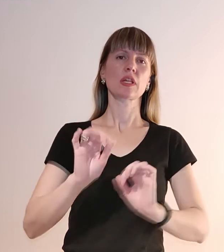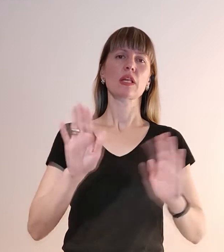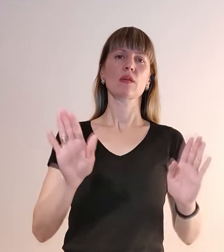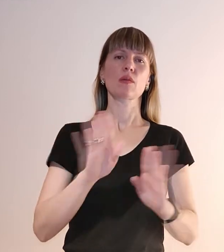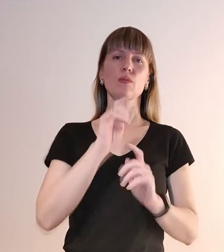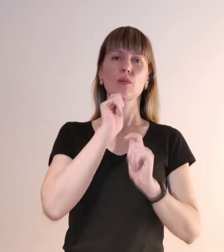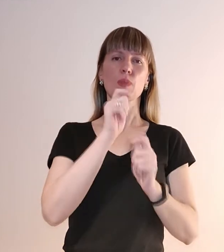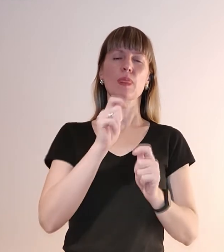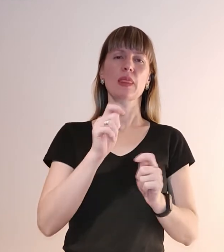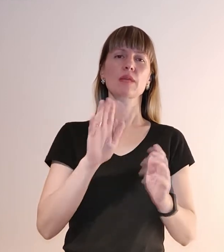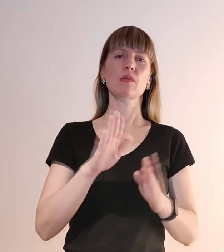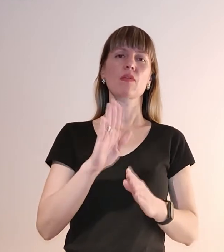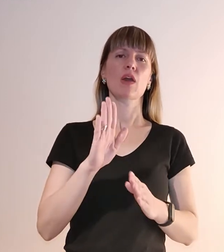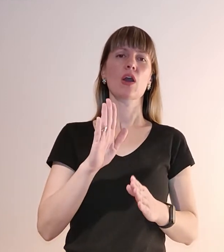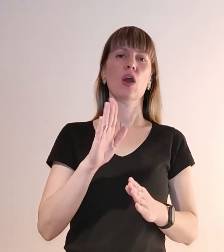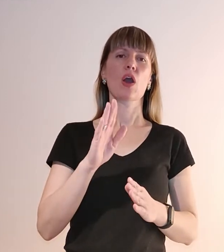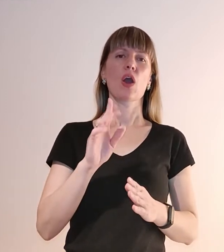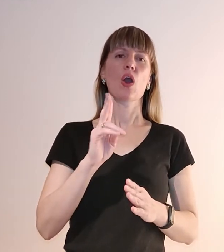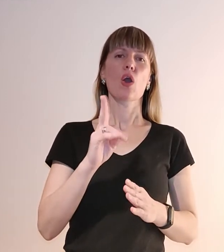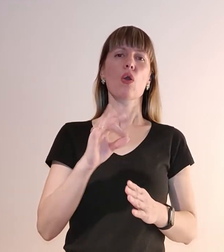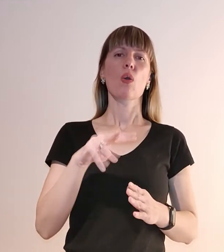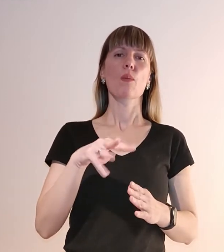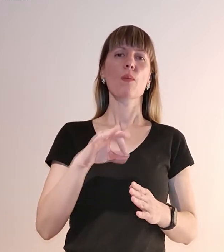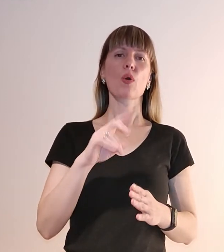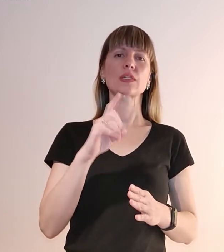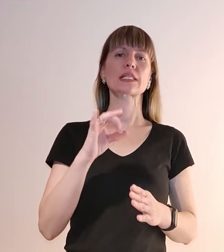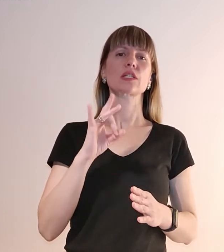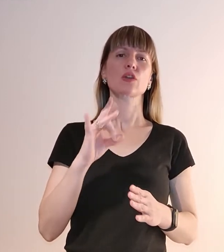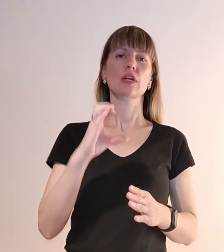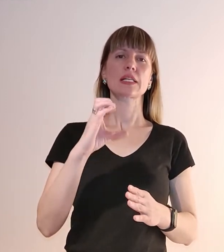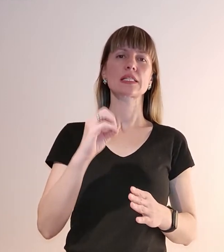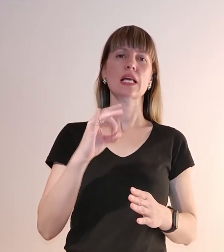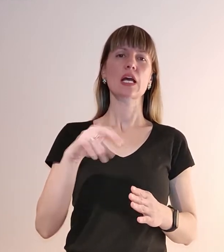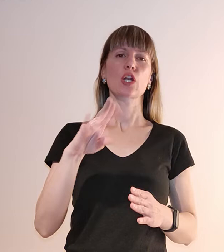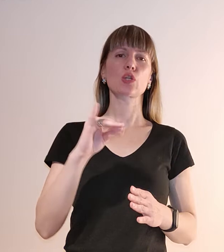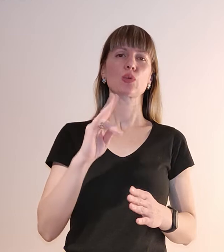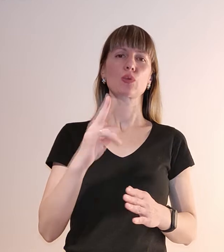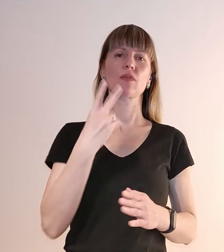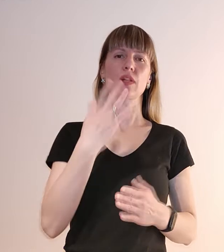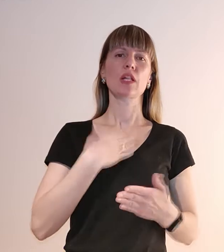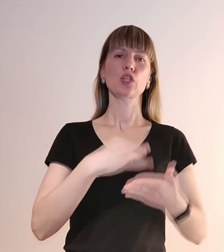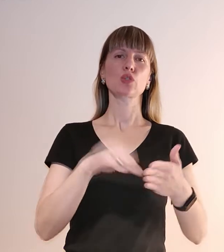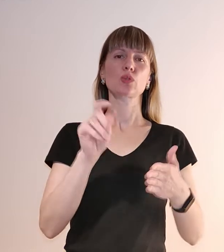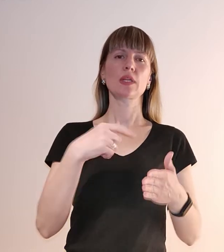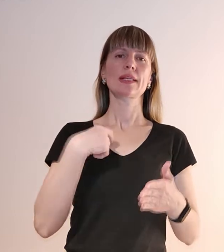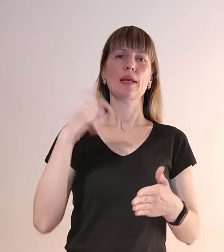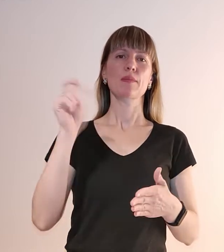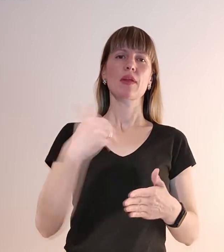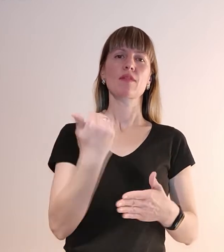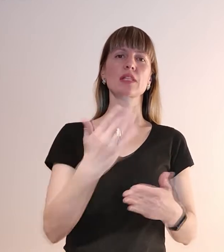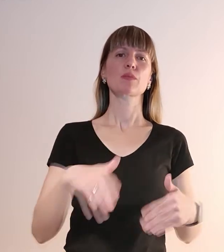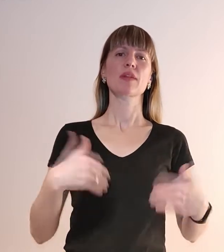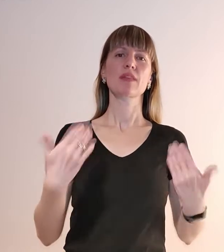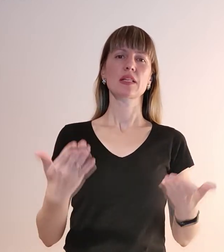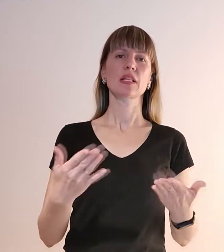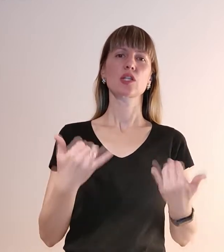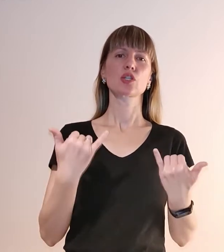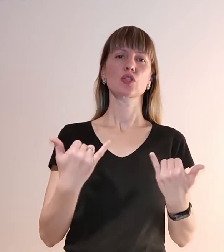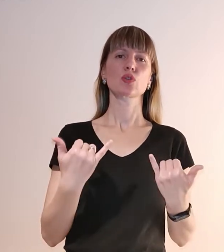композитор Анатолій Сердюк. Як це було, бачили журналісти Суспільного. Дякую за вас привітати. Сьогодні свято